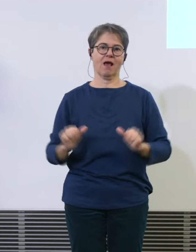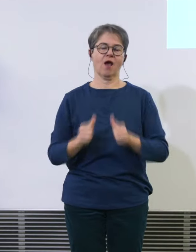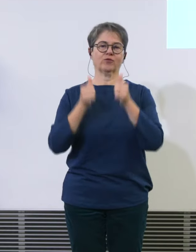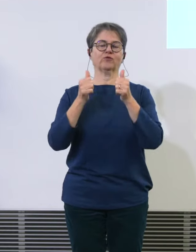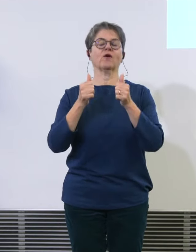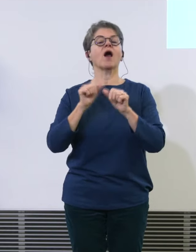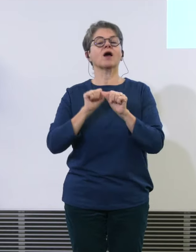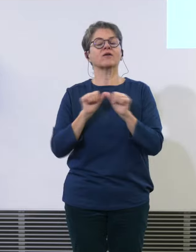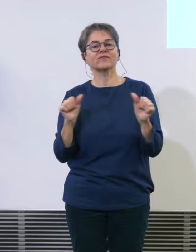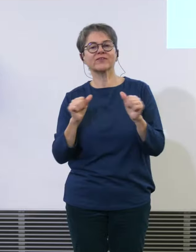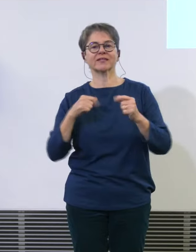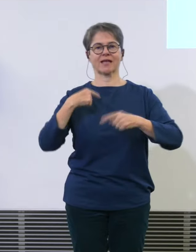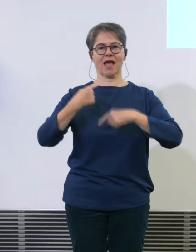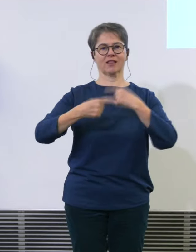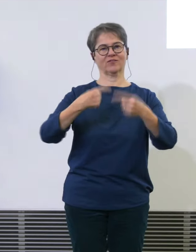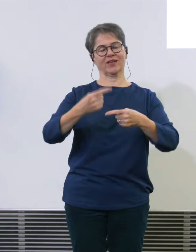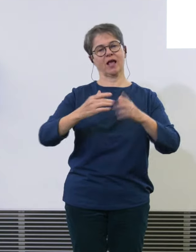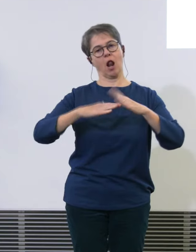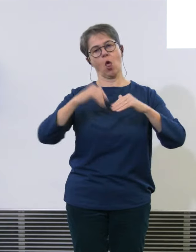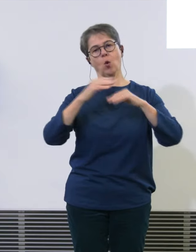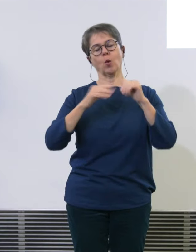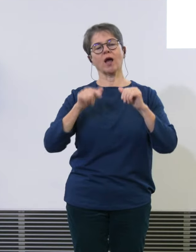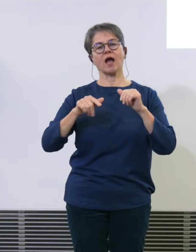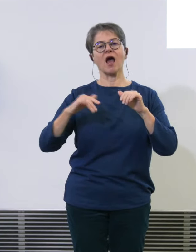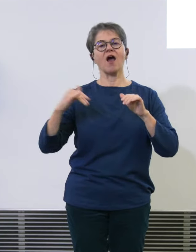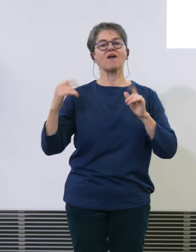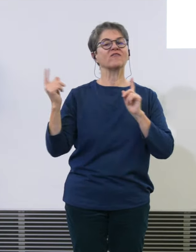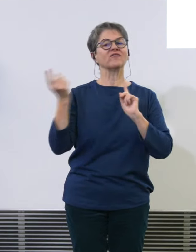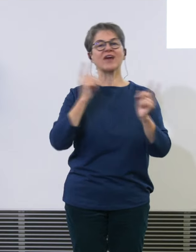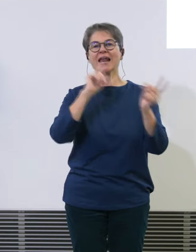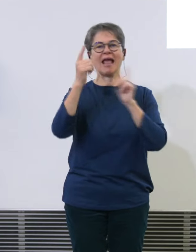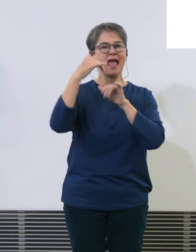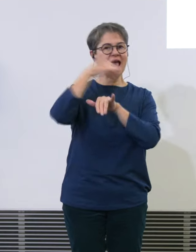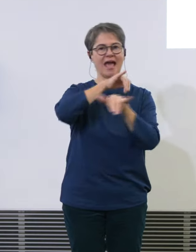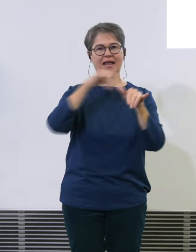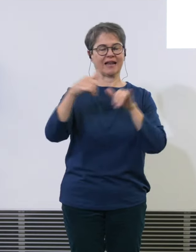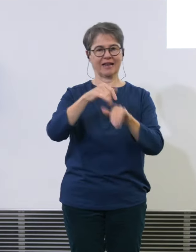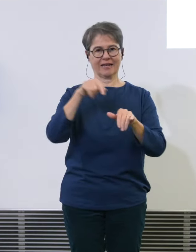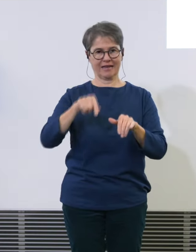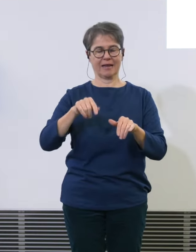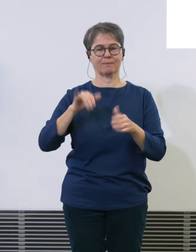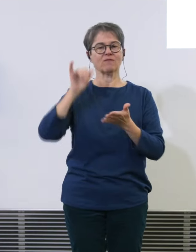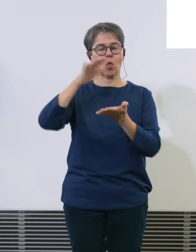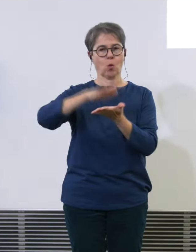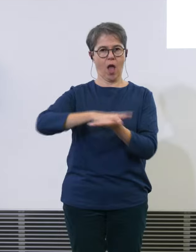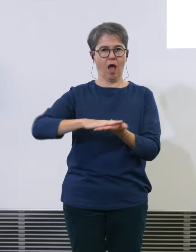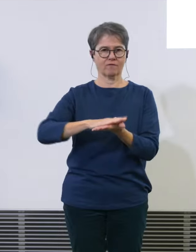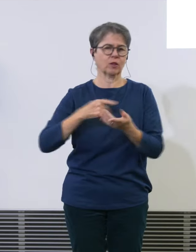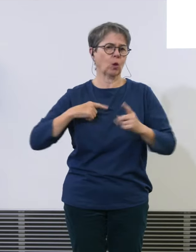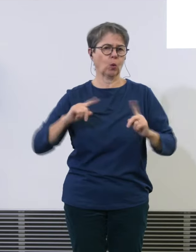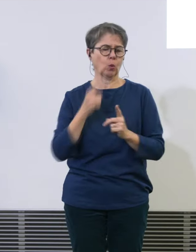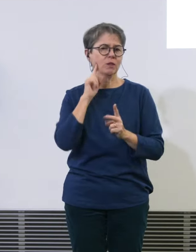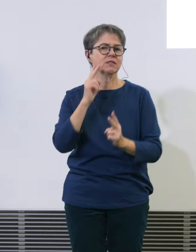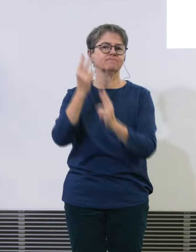vom Verkehrsaufkommen am Flughafen. Zur Erinnerung, 2019 sind 31